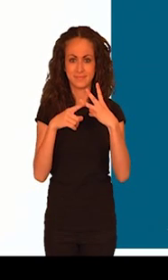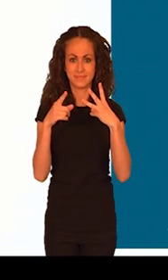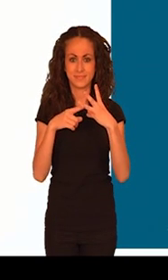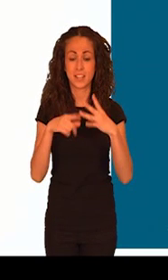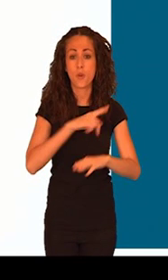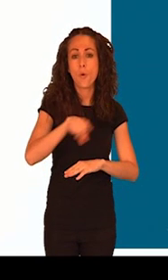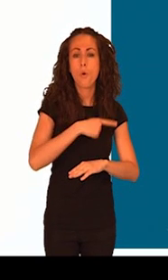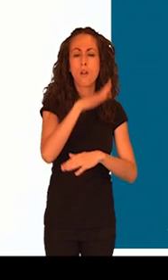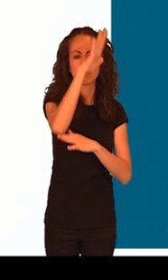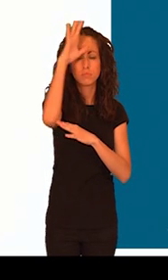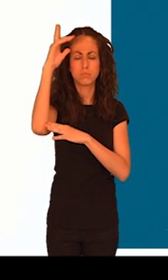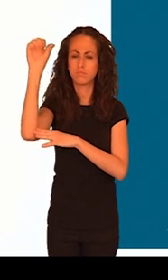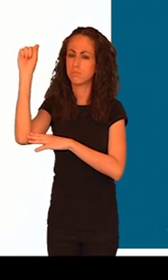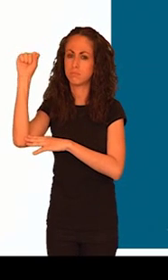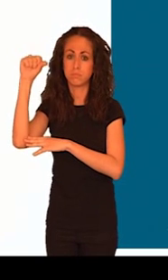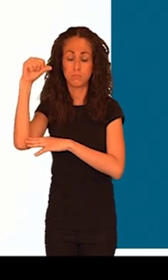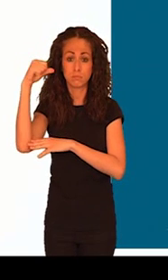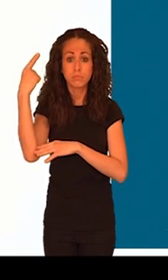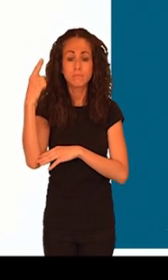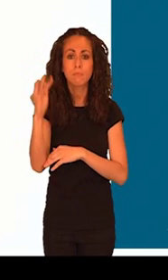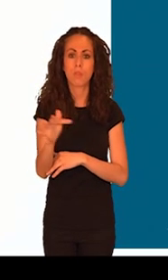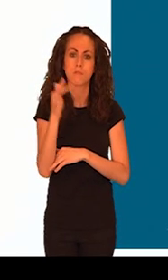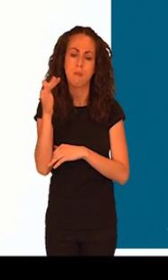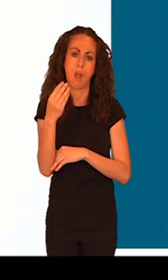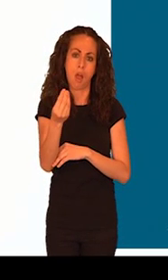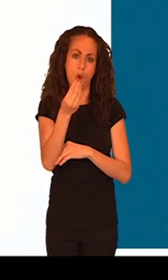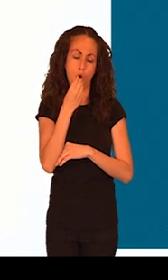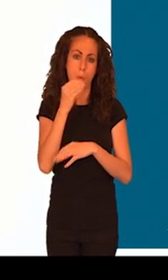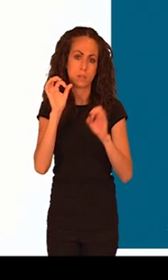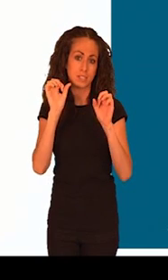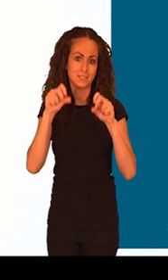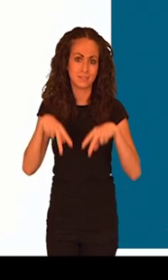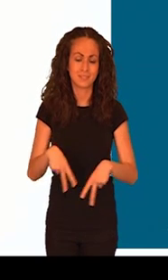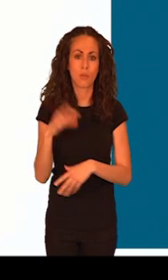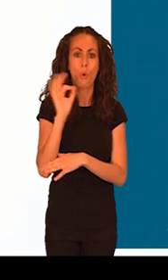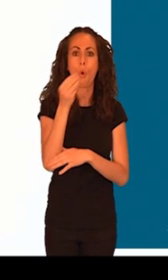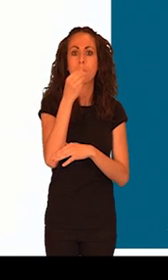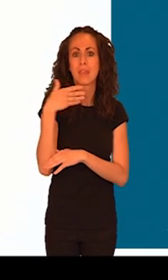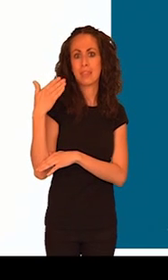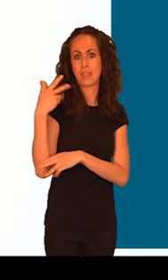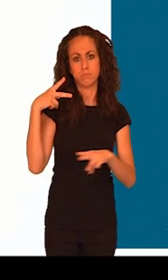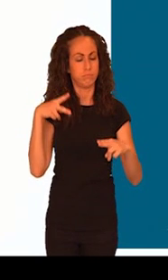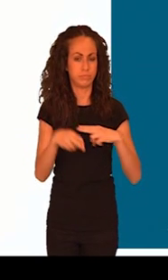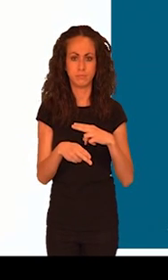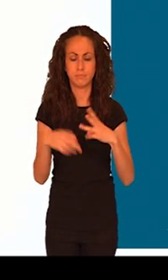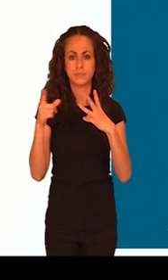intensidad en el ejercicio. Evite las horas de máximo calor, así como realizar los ejercicios en ayunas o en plena digestión.